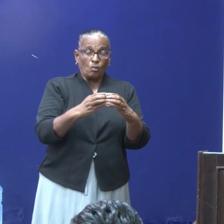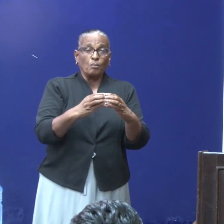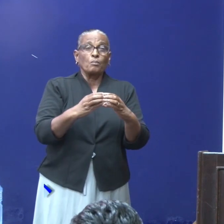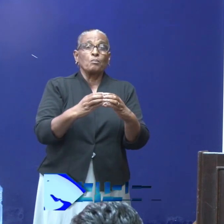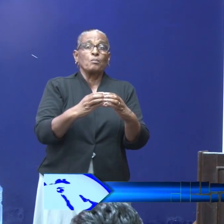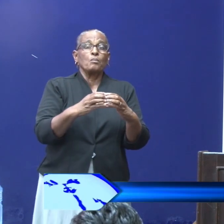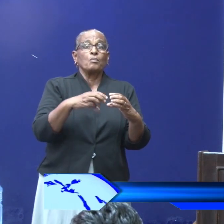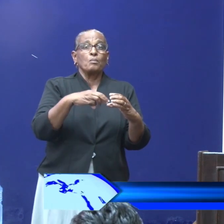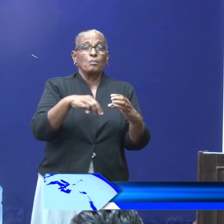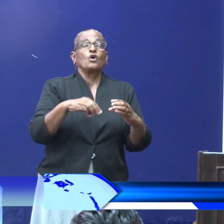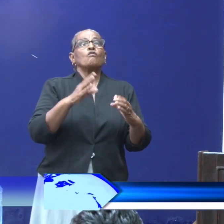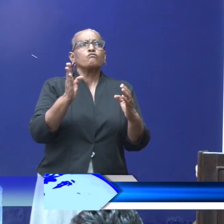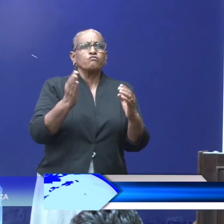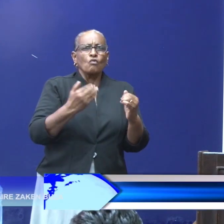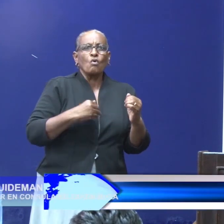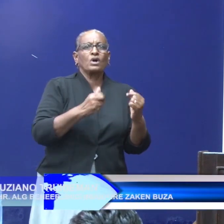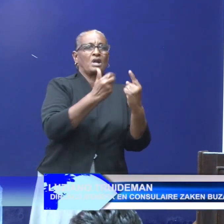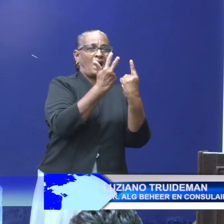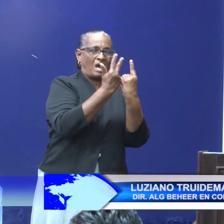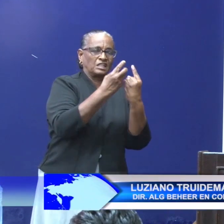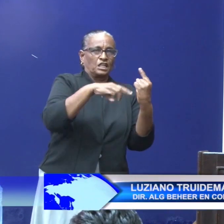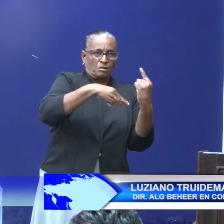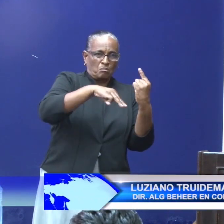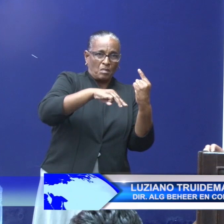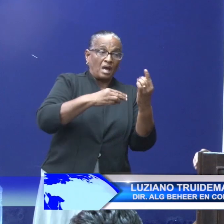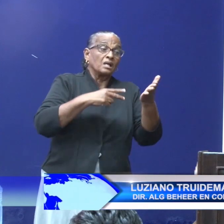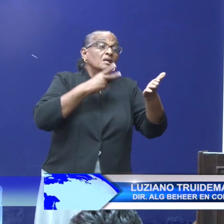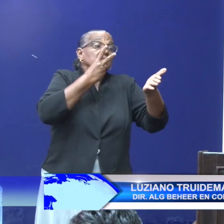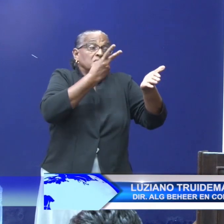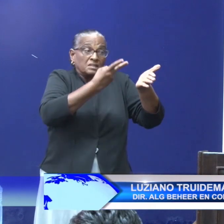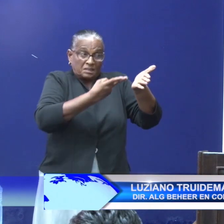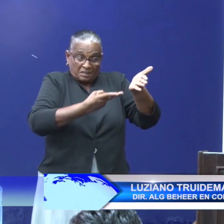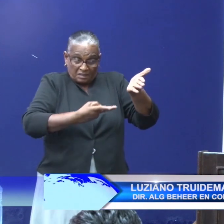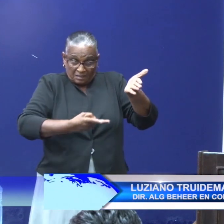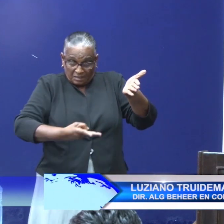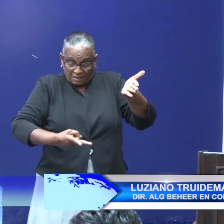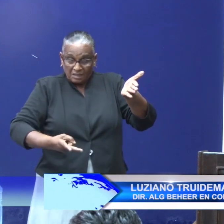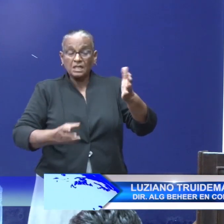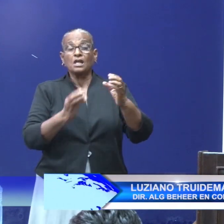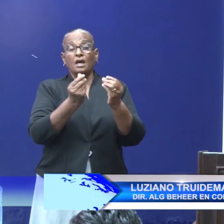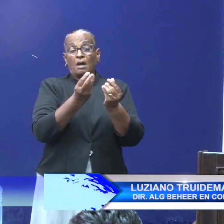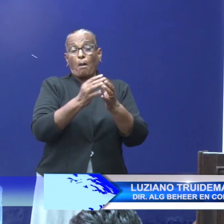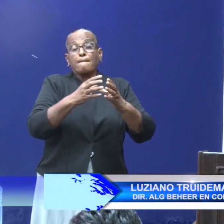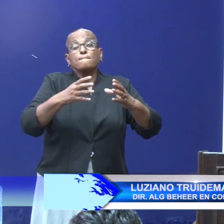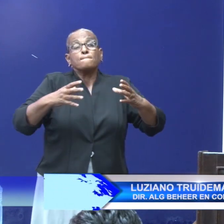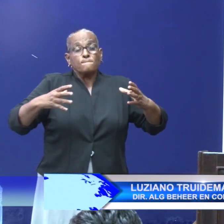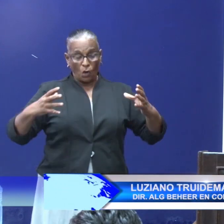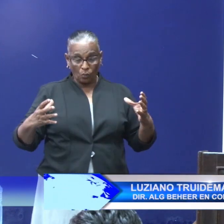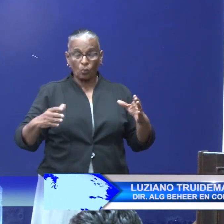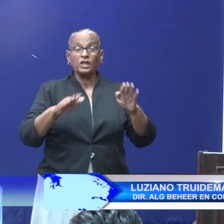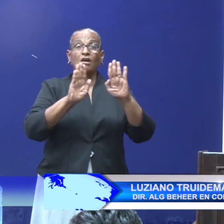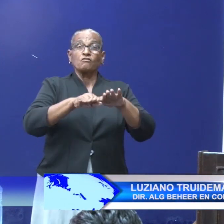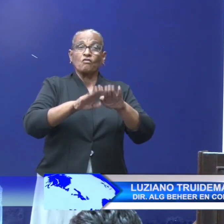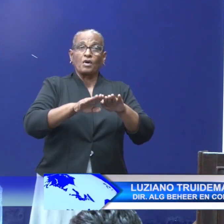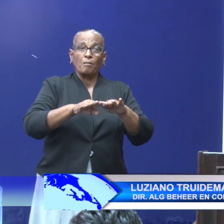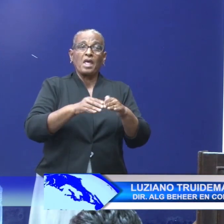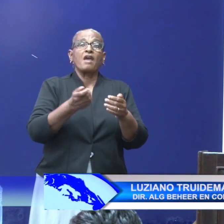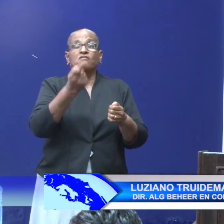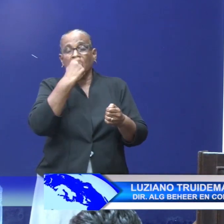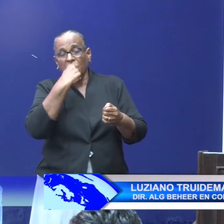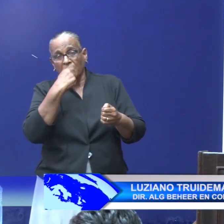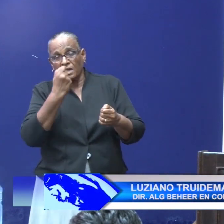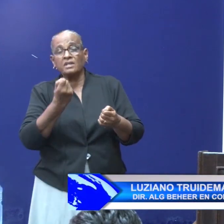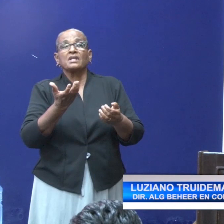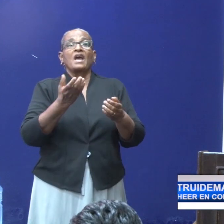uiterlijk woensdag 18 maart dus 2020 het overzicht van de behoeftigen inclusief de begroting voor verblijfsplaats, voeding